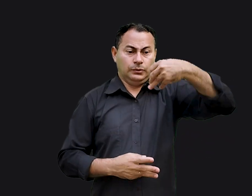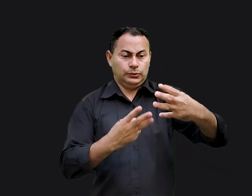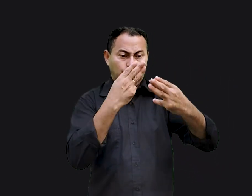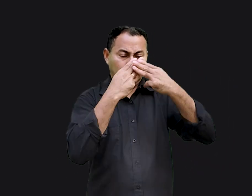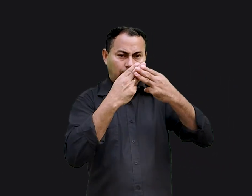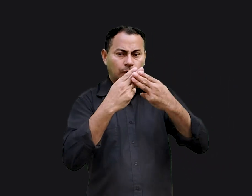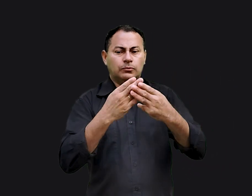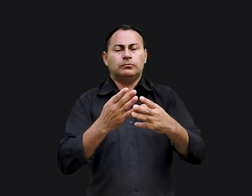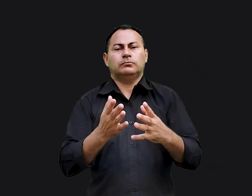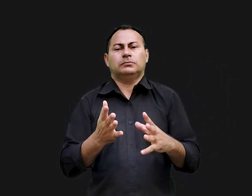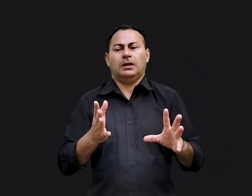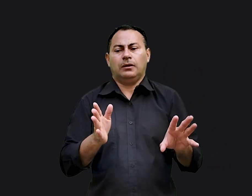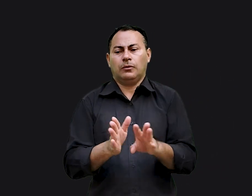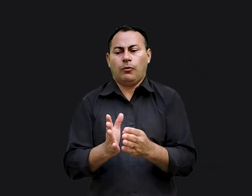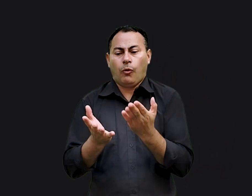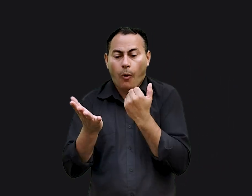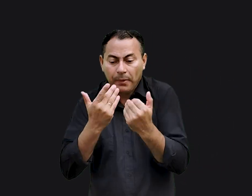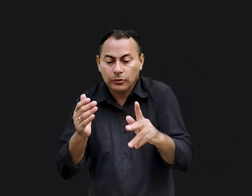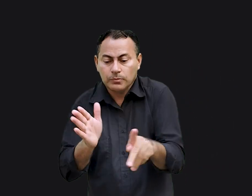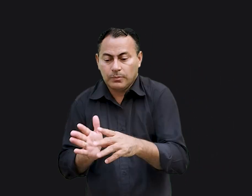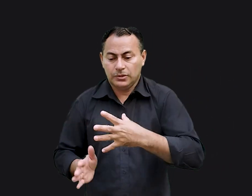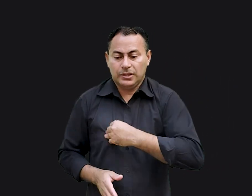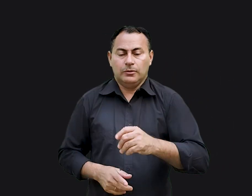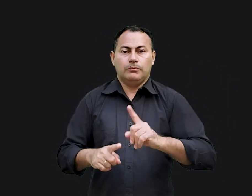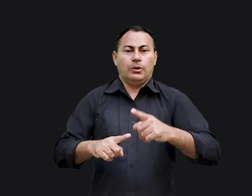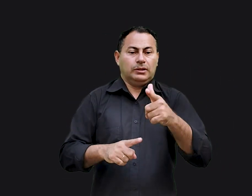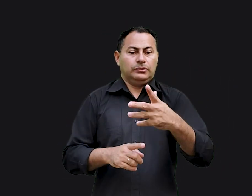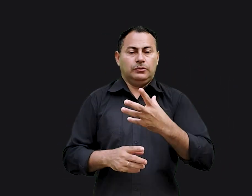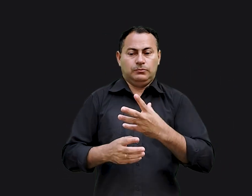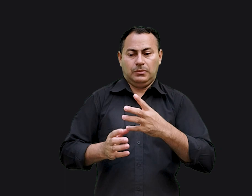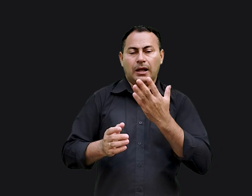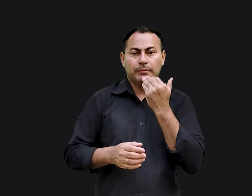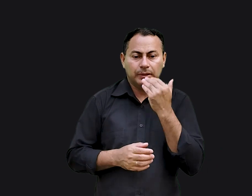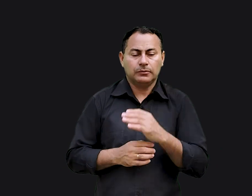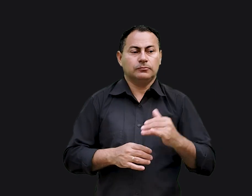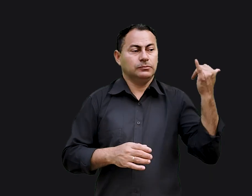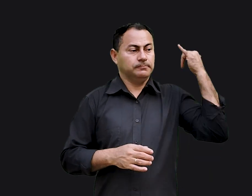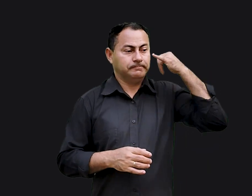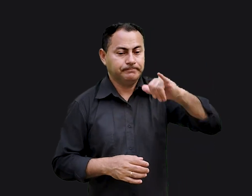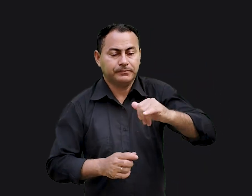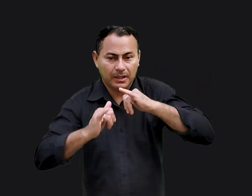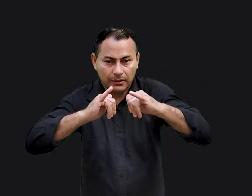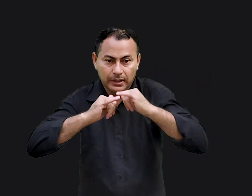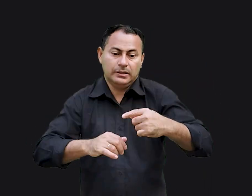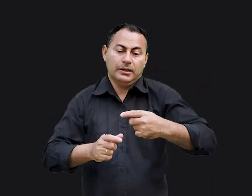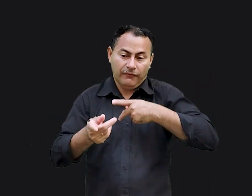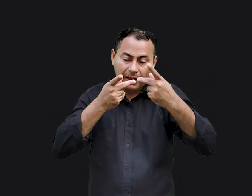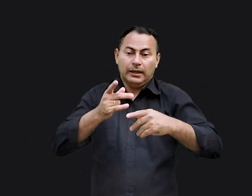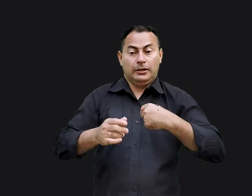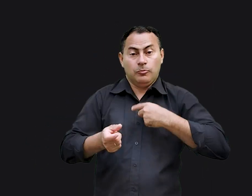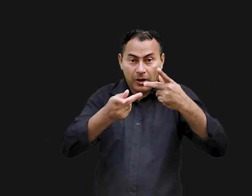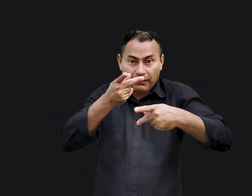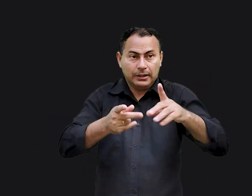Os judeus estavam comendo seus próprios filhos porque não tinham alimento e o profeta ficava pregando. Eu falei.